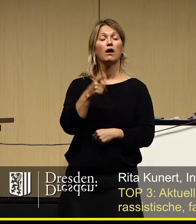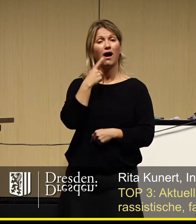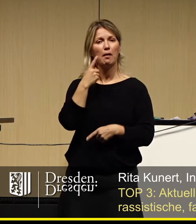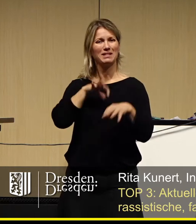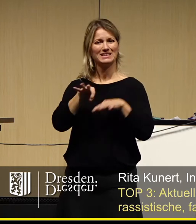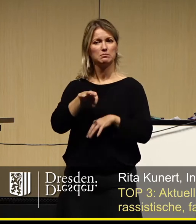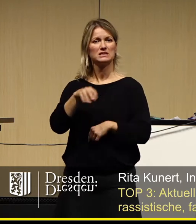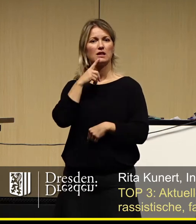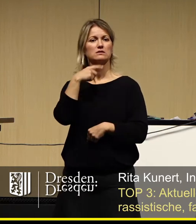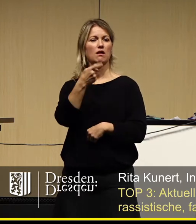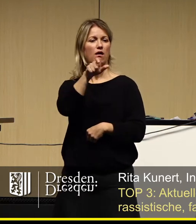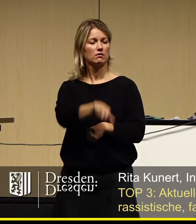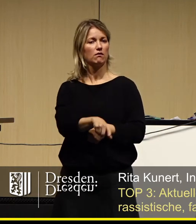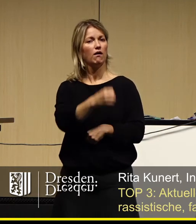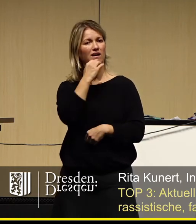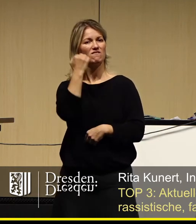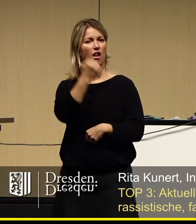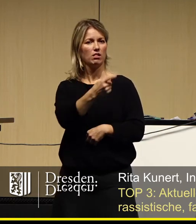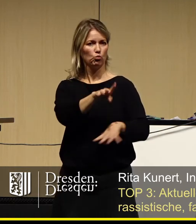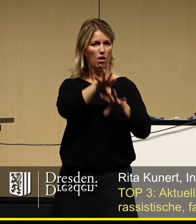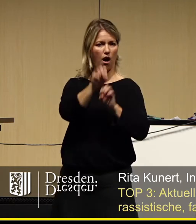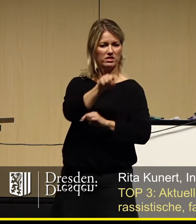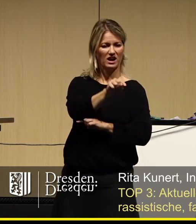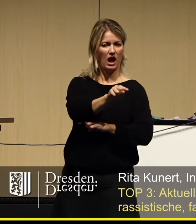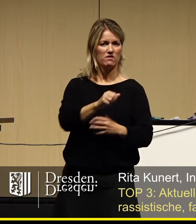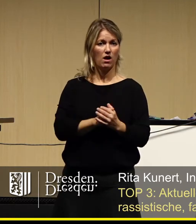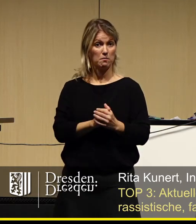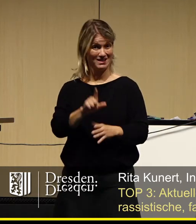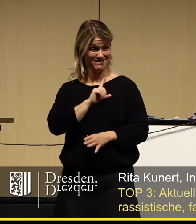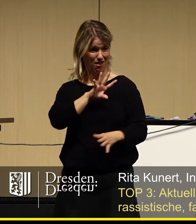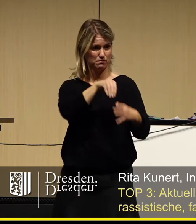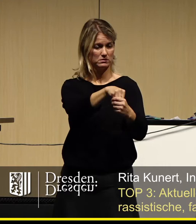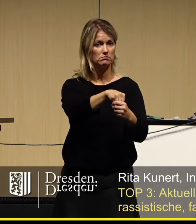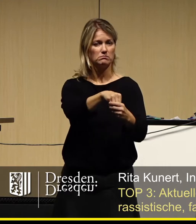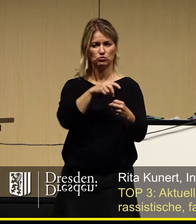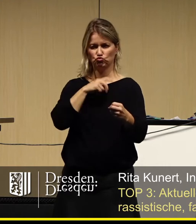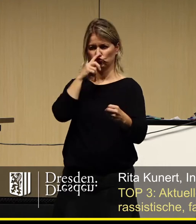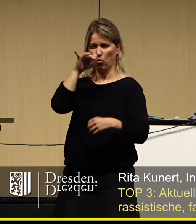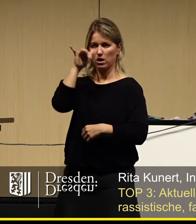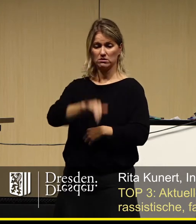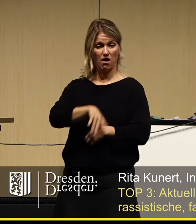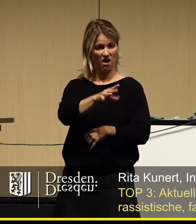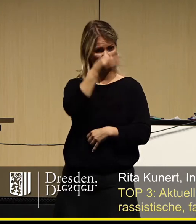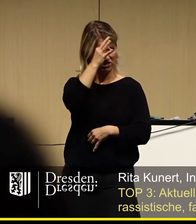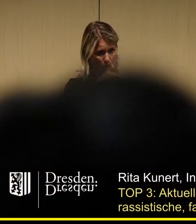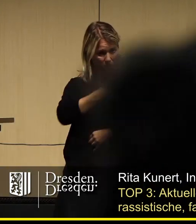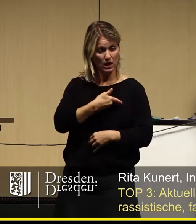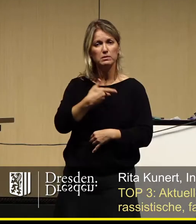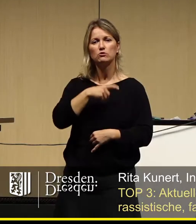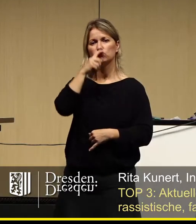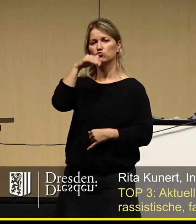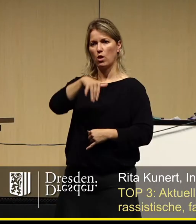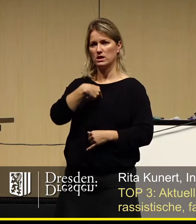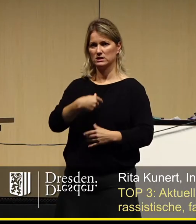Angreifer sind. Ich bin stolz darauf, zu diesen Menschen zu gehören und ihr Vertrauen zu genießen. Wir